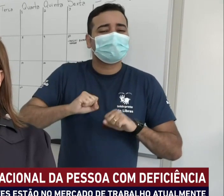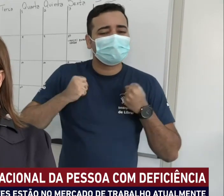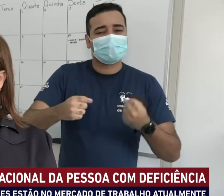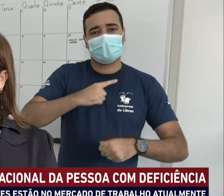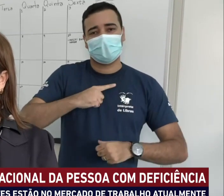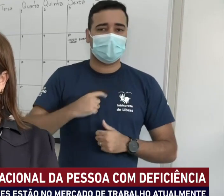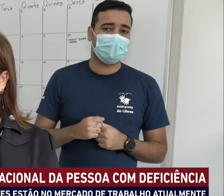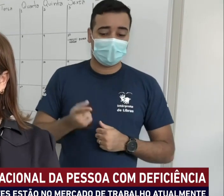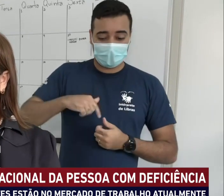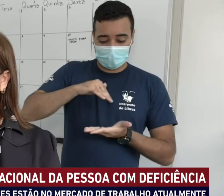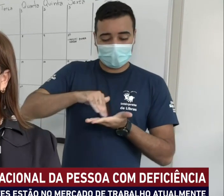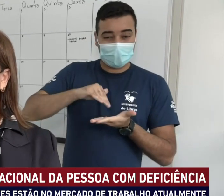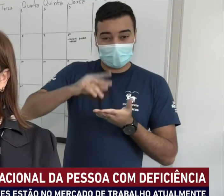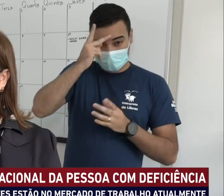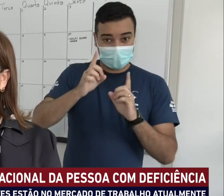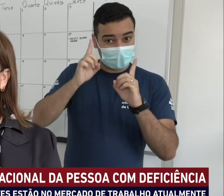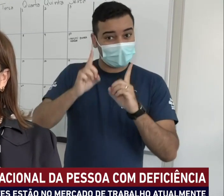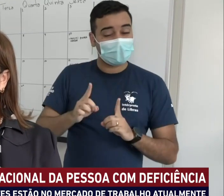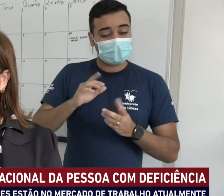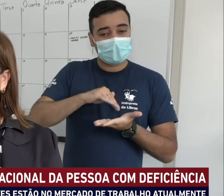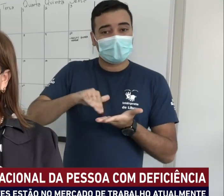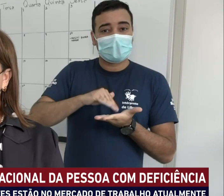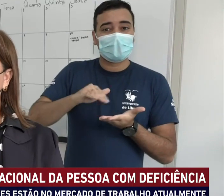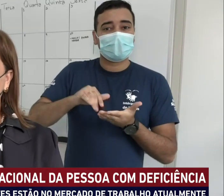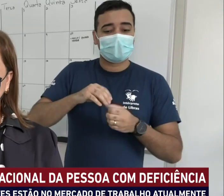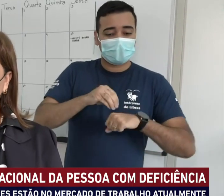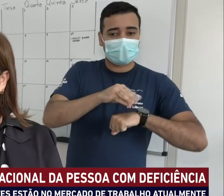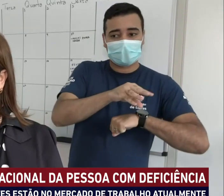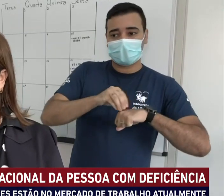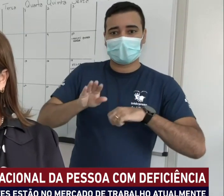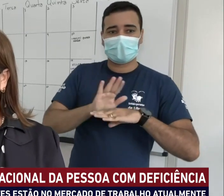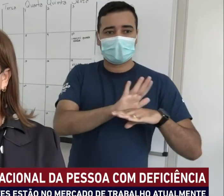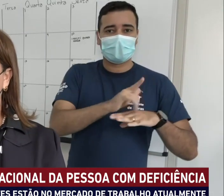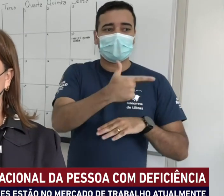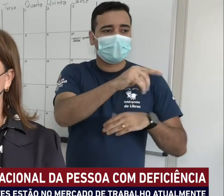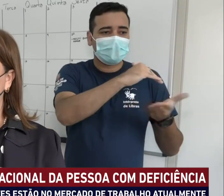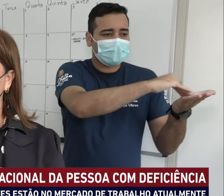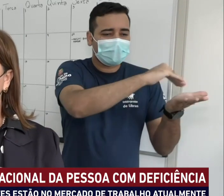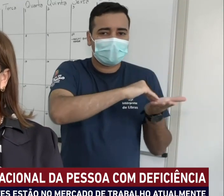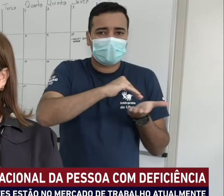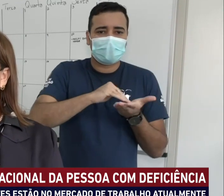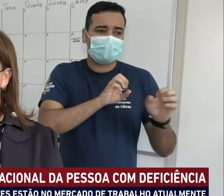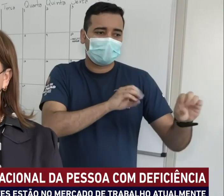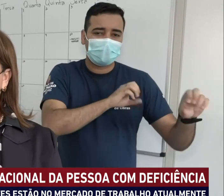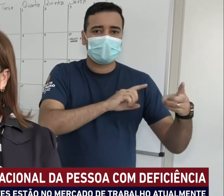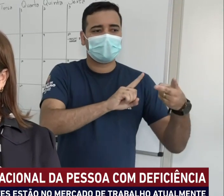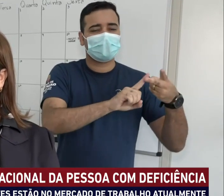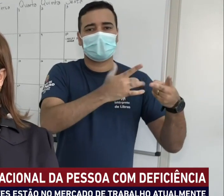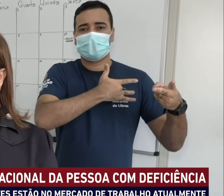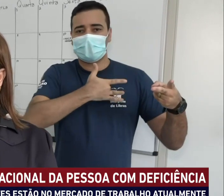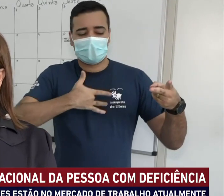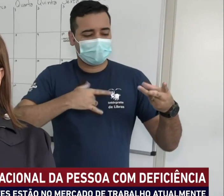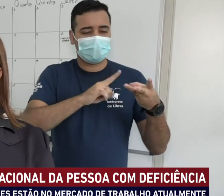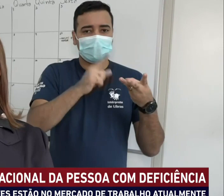a nossa secretaria da pessoa com deficiência é uma secretaria meio, que trabalha com as demais secretarias. Secretaria de Educação, Secretaria de